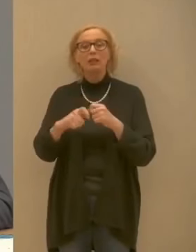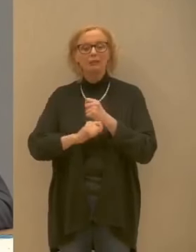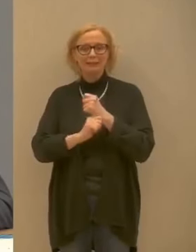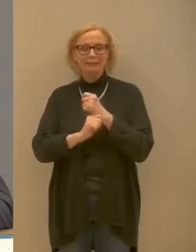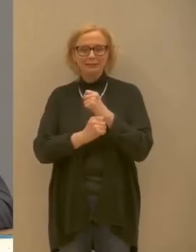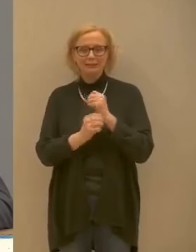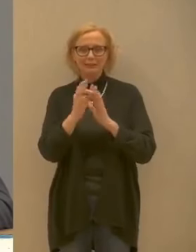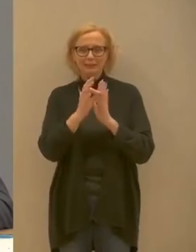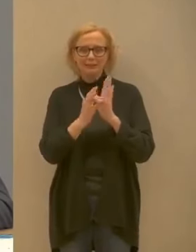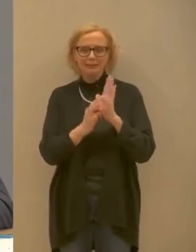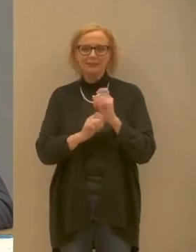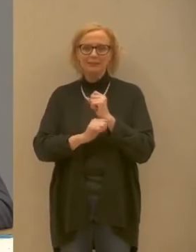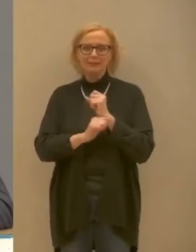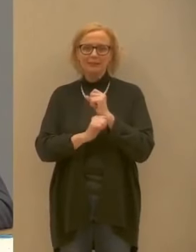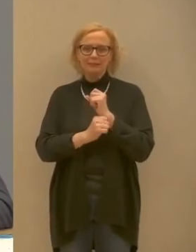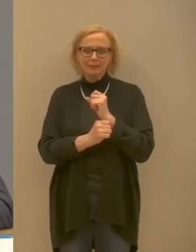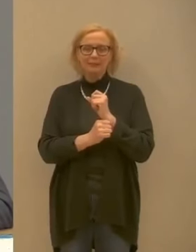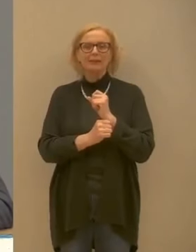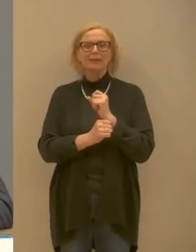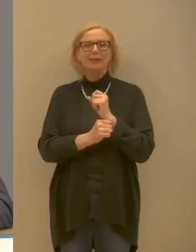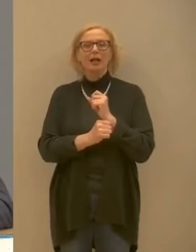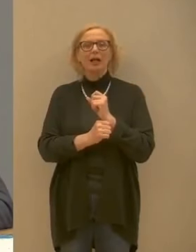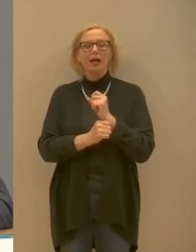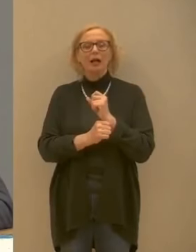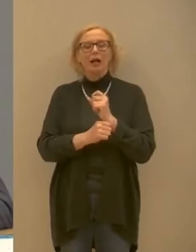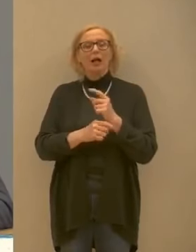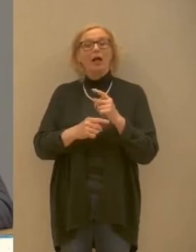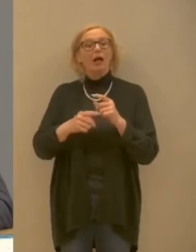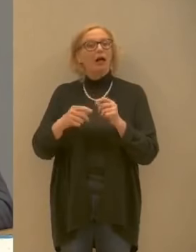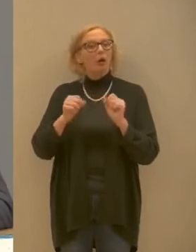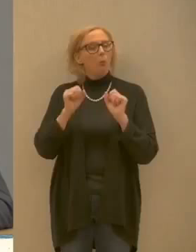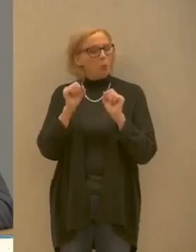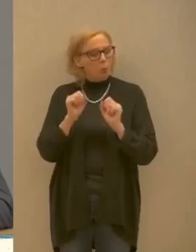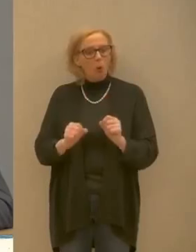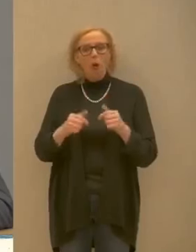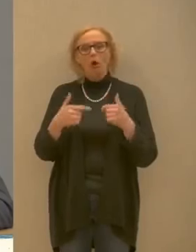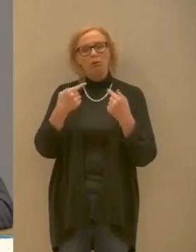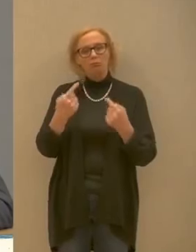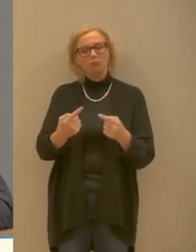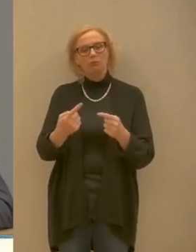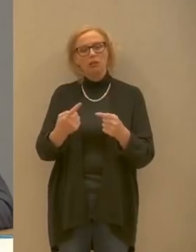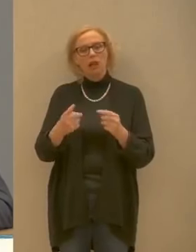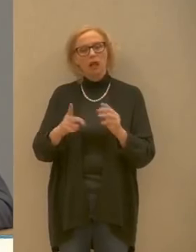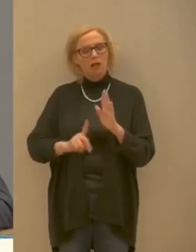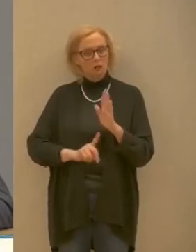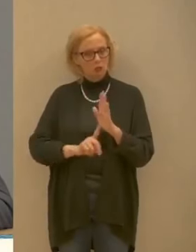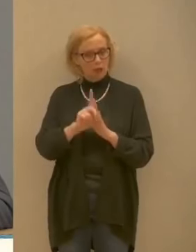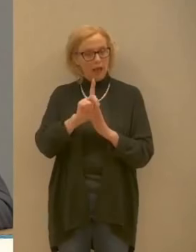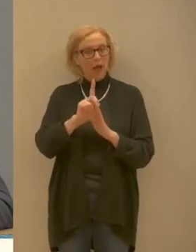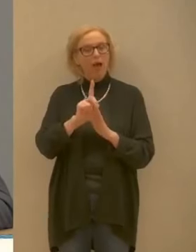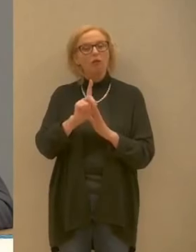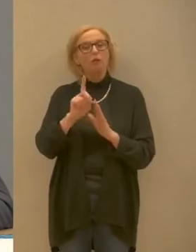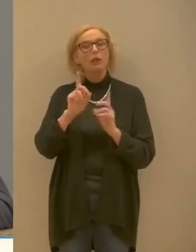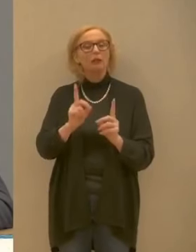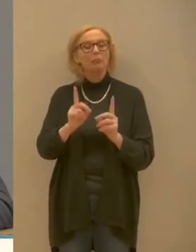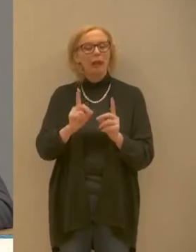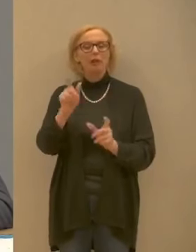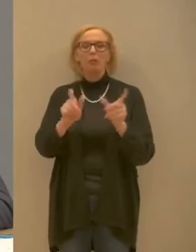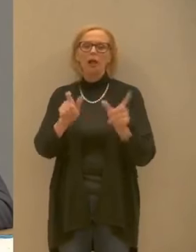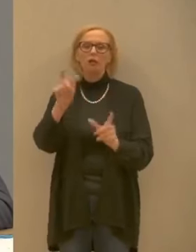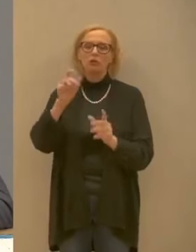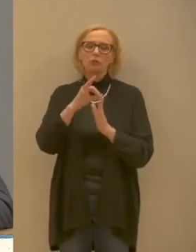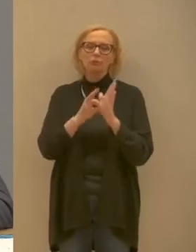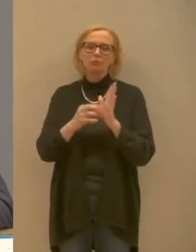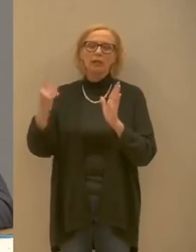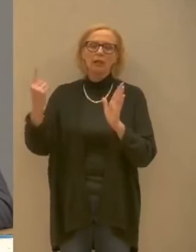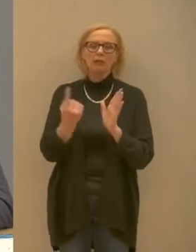abbiamo sempre detto, riteniamo che diano, possano dare, se i trentini rispetteranno le regole, propri